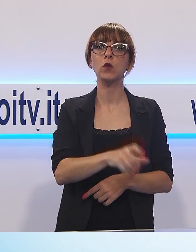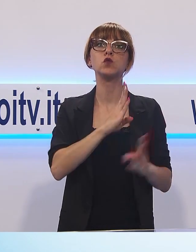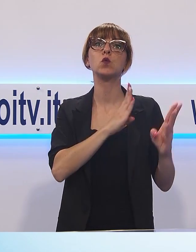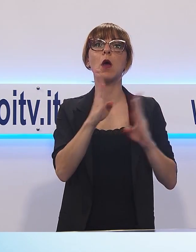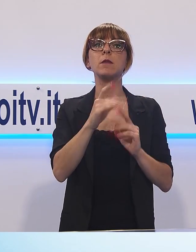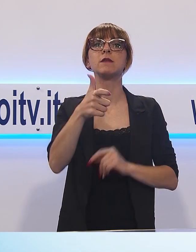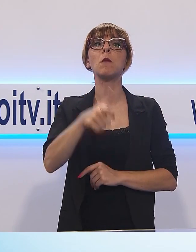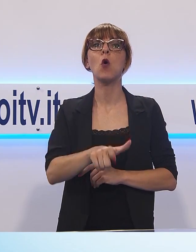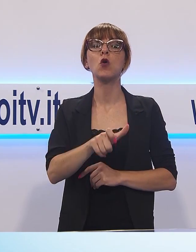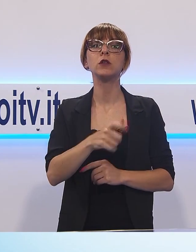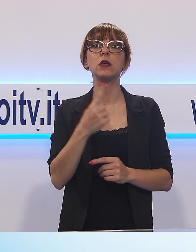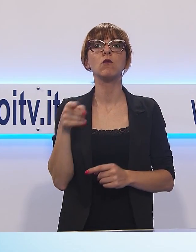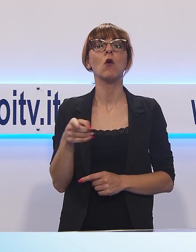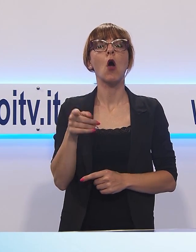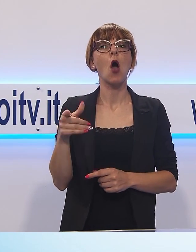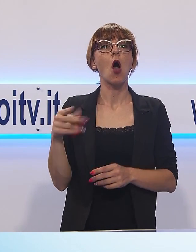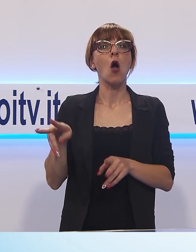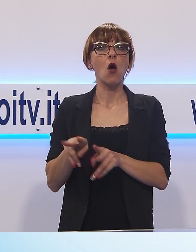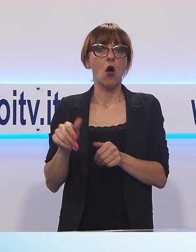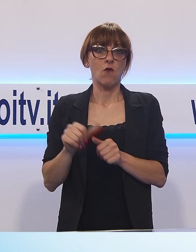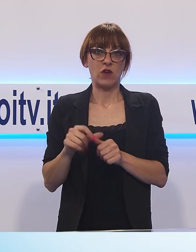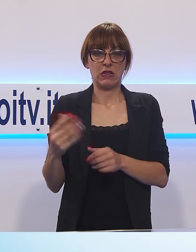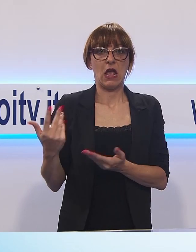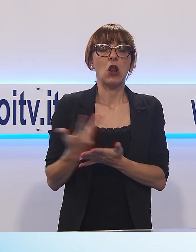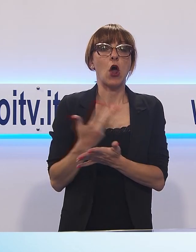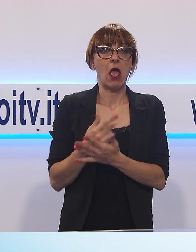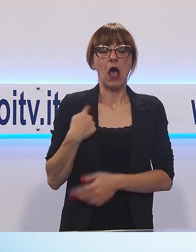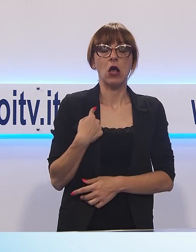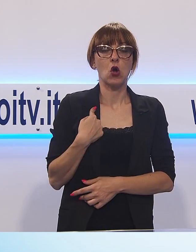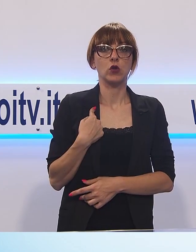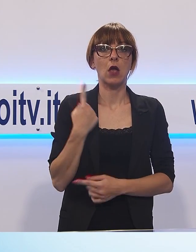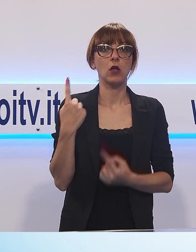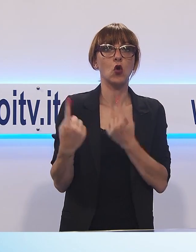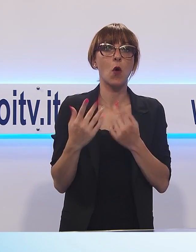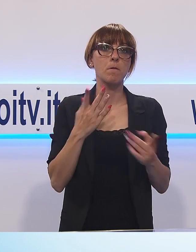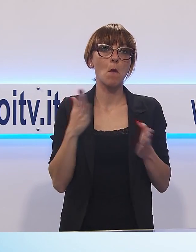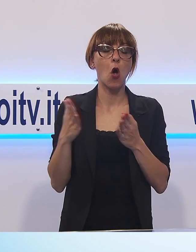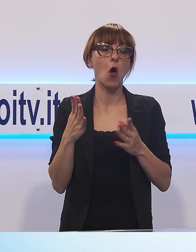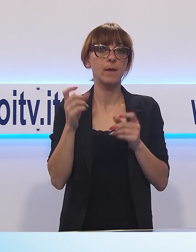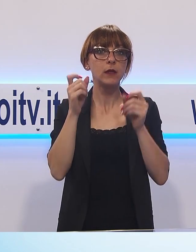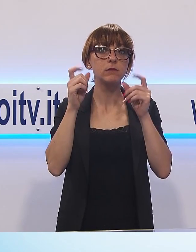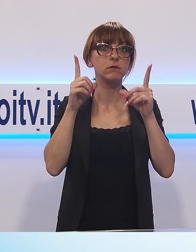lucidità, dopo il ricovero, il fratello avrebbe detto che in realtà non si sarebbe trattato di un incidente. La